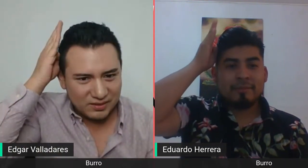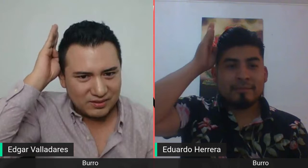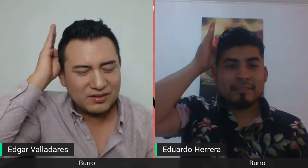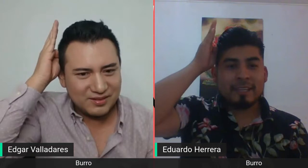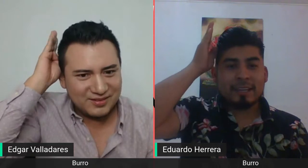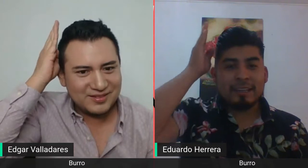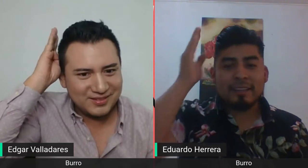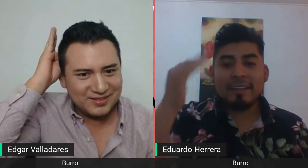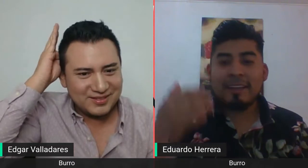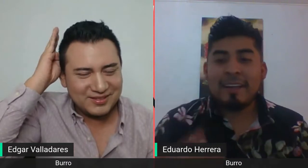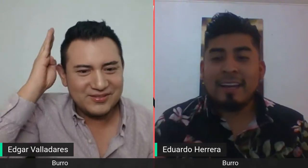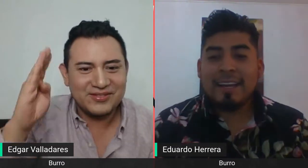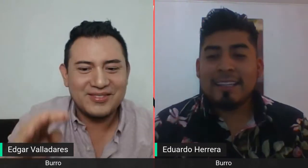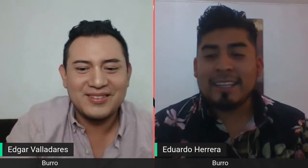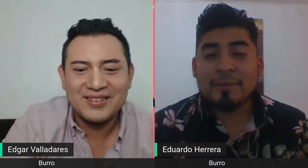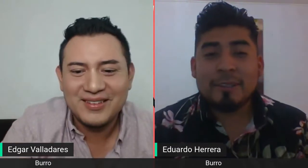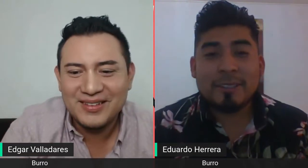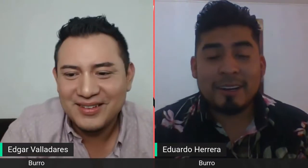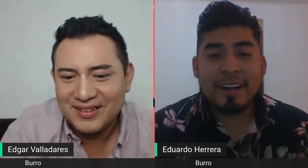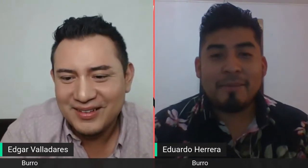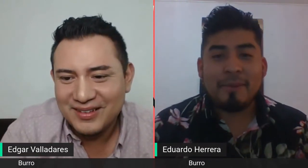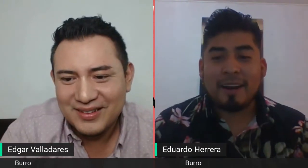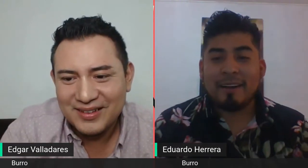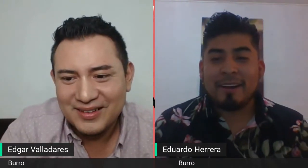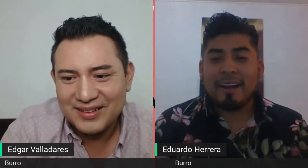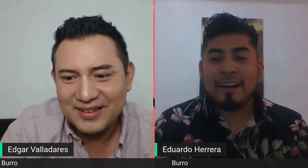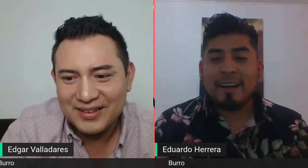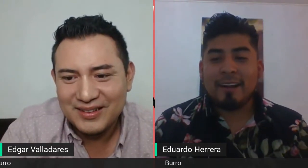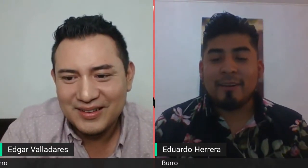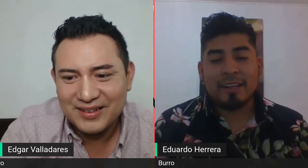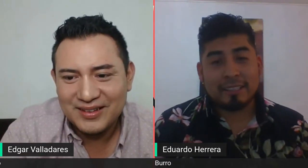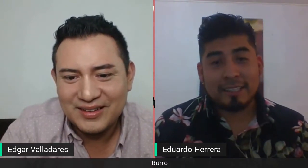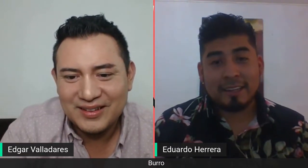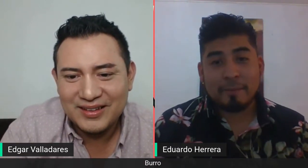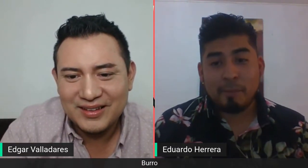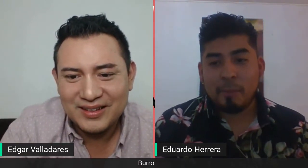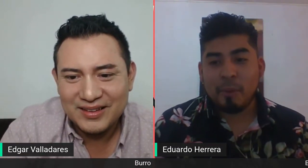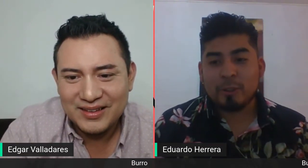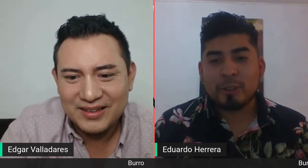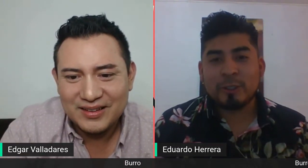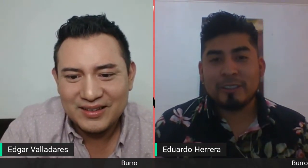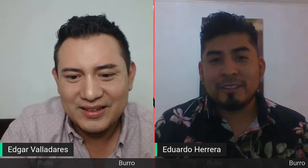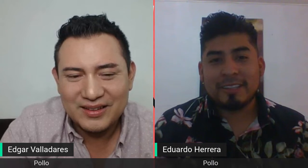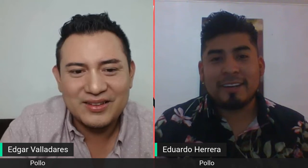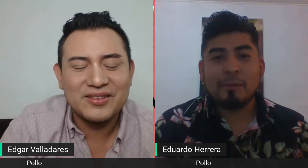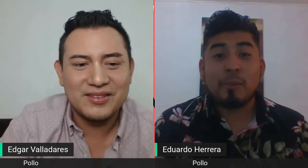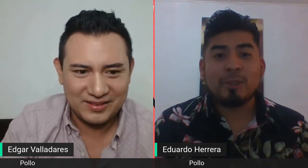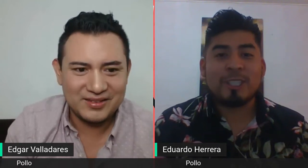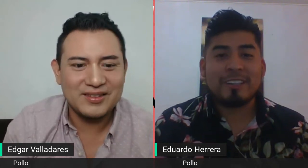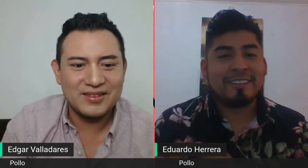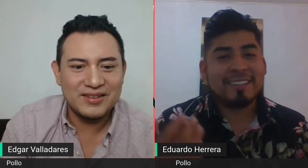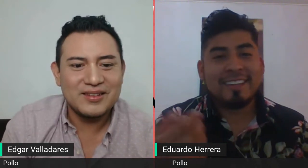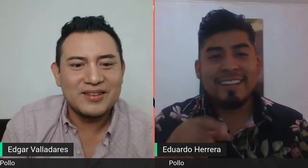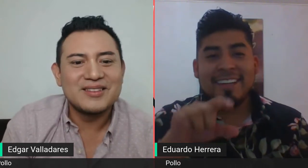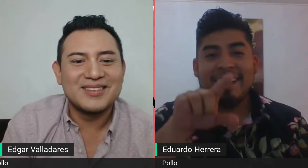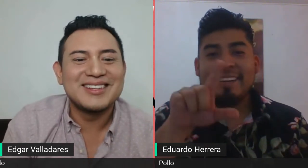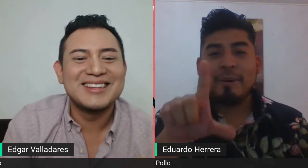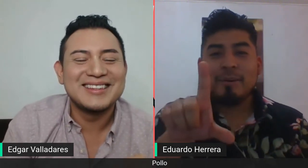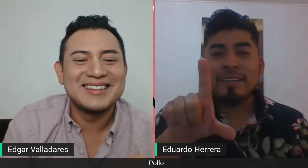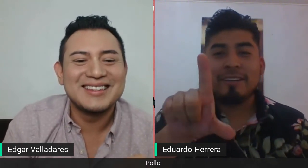¿Sale? Seguimos con la palabra o la seña de pollo. ¿Sale? O pollito. Vamos a